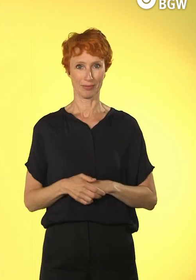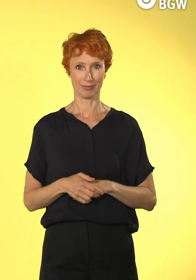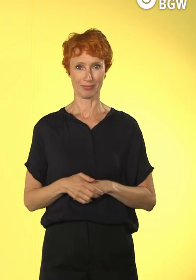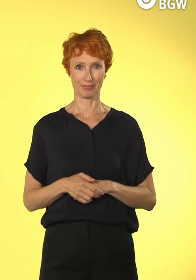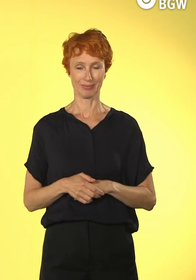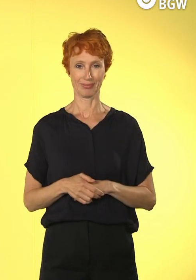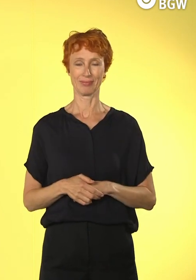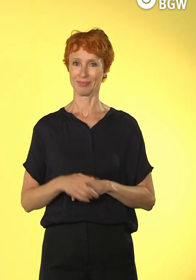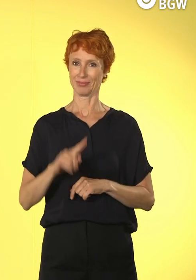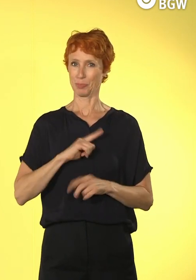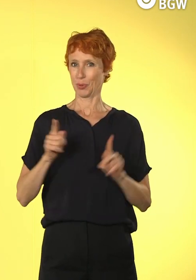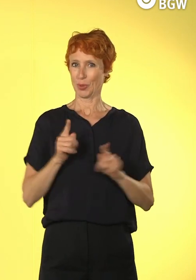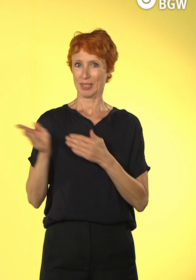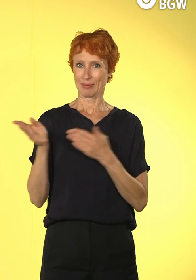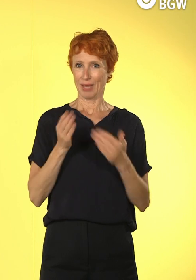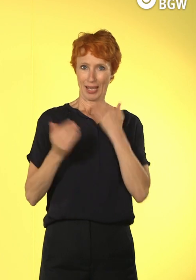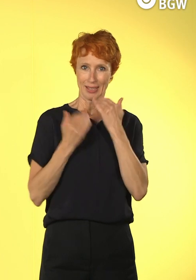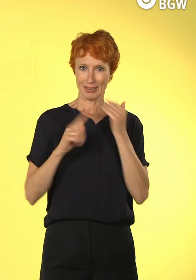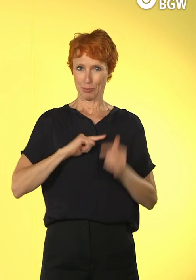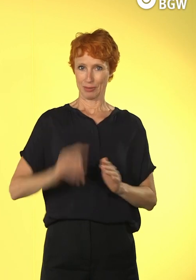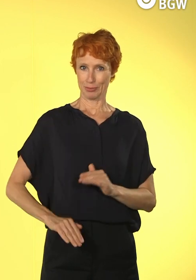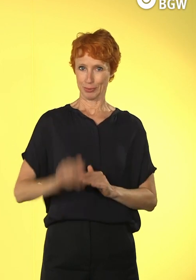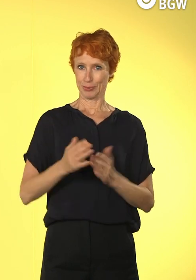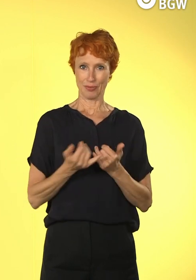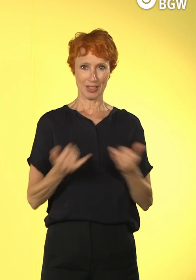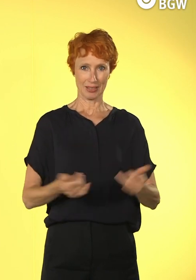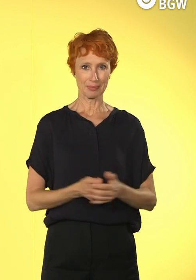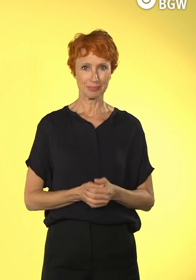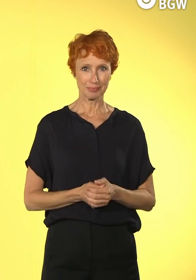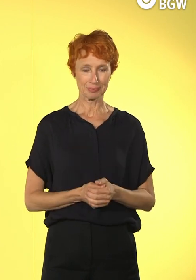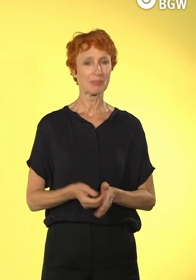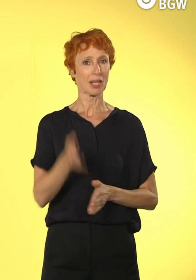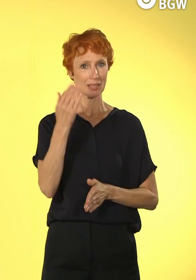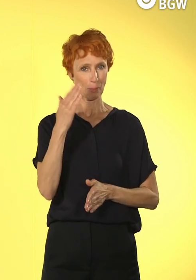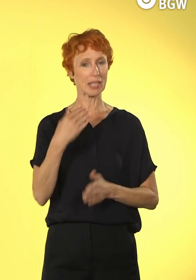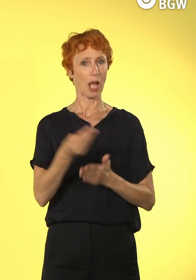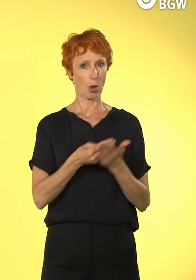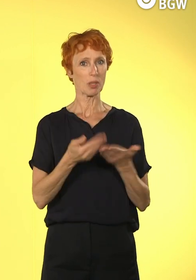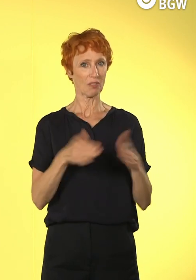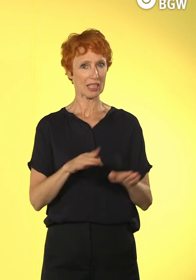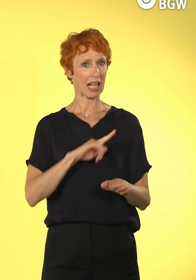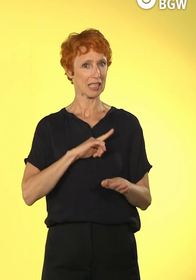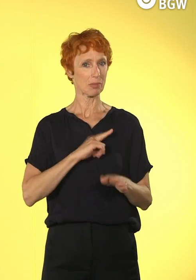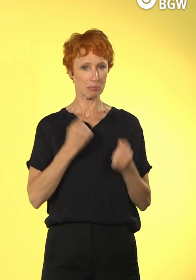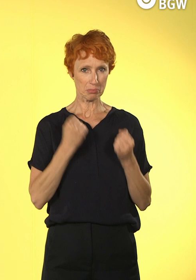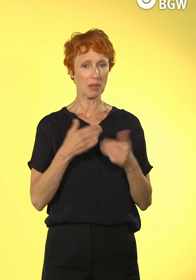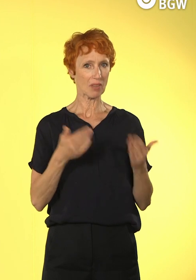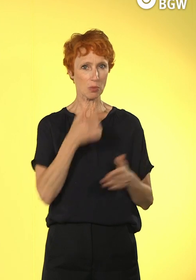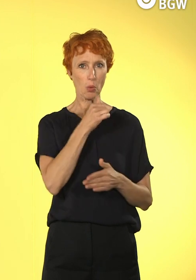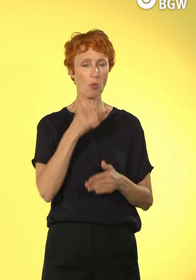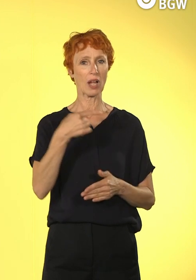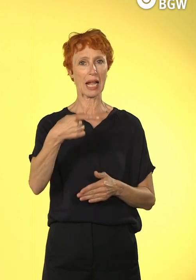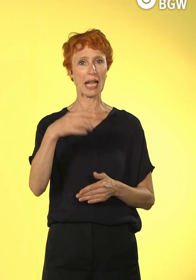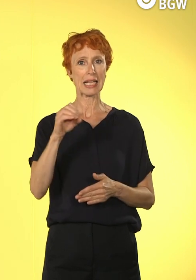kurz mit etwas kleinem Biografischem anfangen. Ich will bei meiner Ausbildung beginnen. Eigentlich bin ich Geograf und die Frau Göritz hat mich